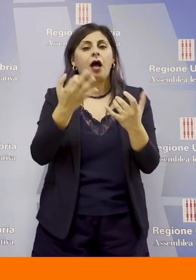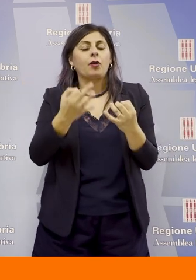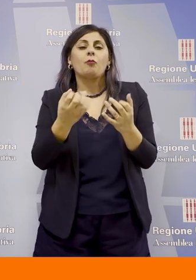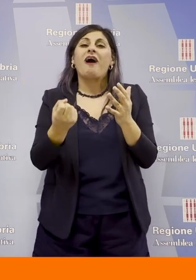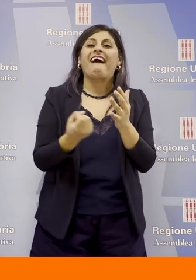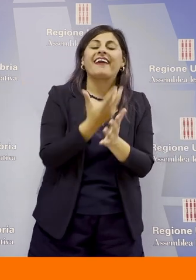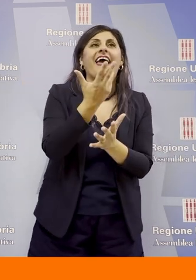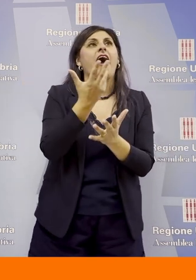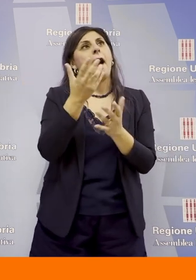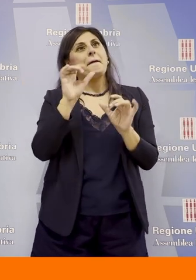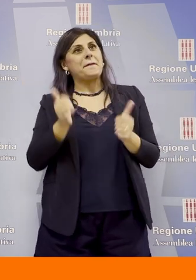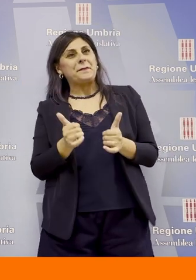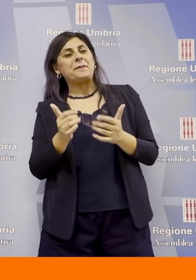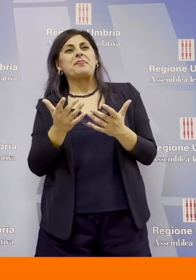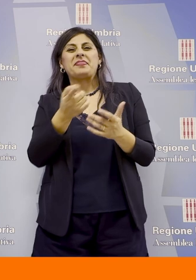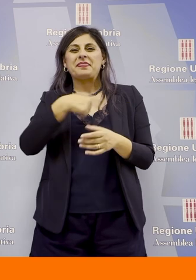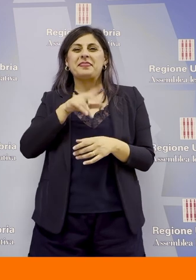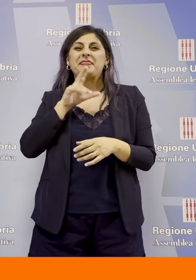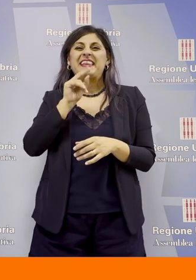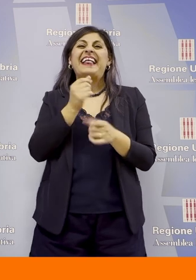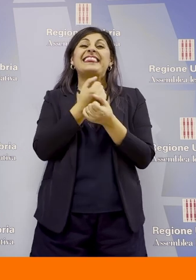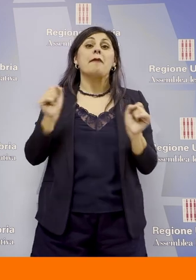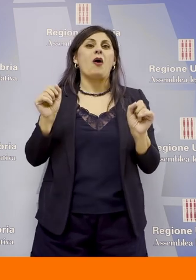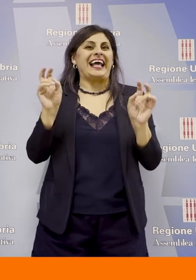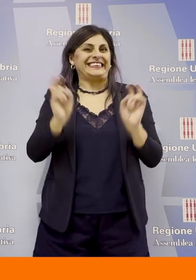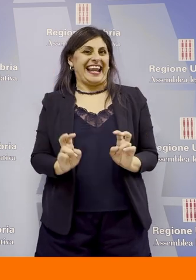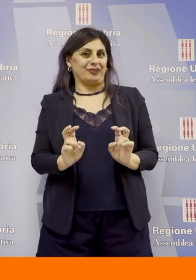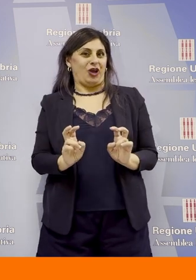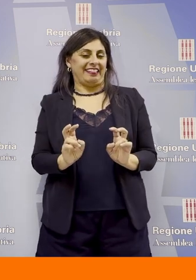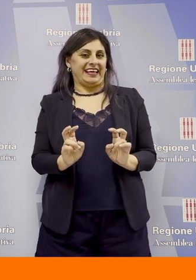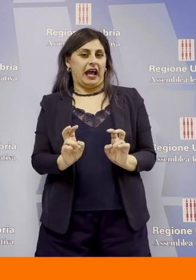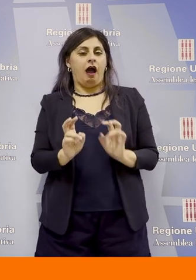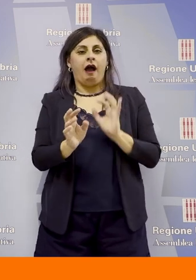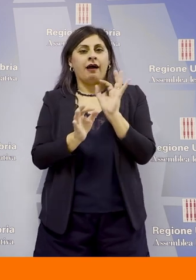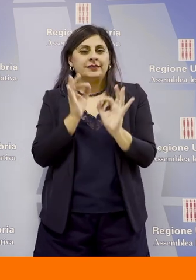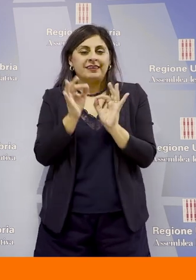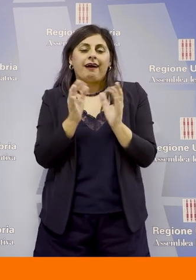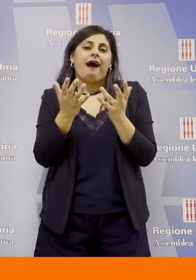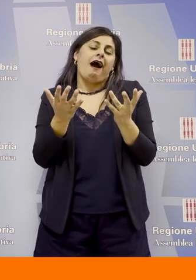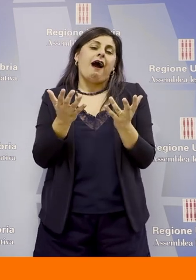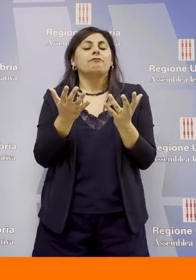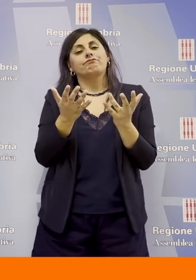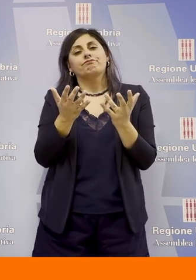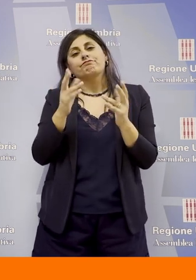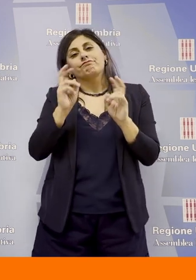creare quello che chiamiamo democrazia energetica ovvero quindi diffondere quello che è uno degli